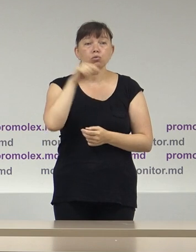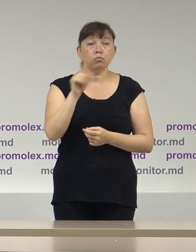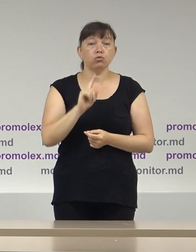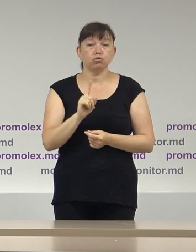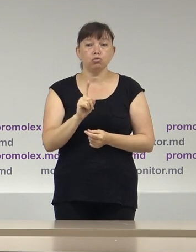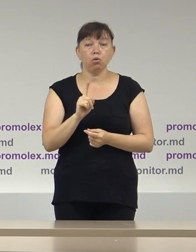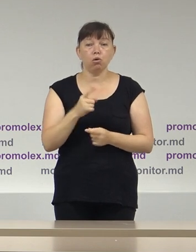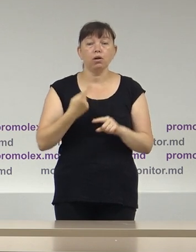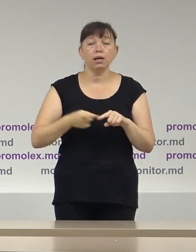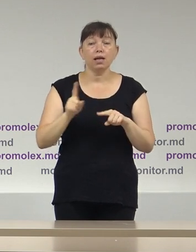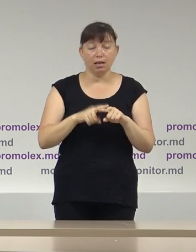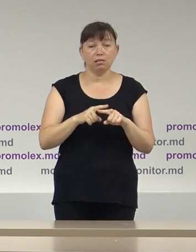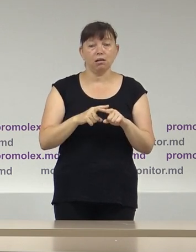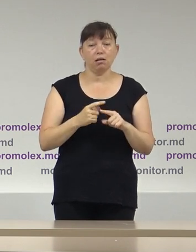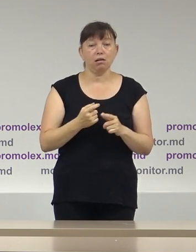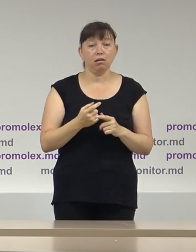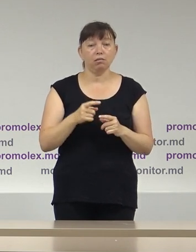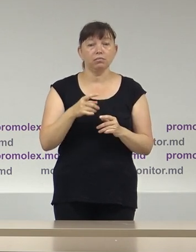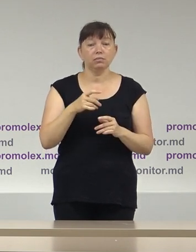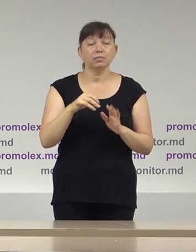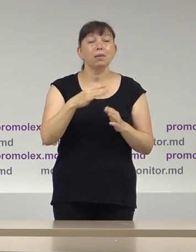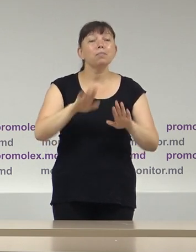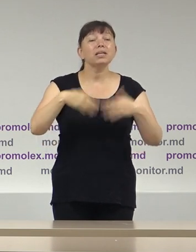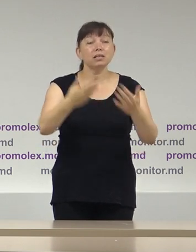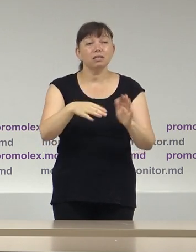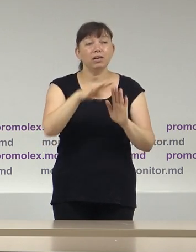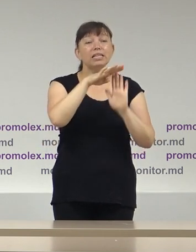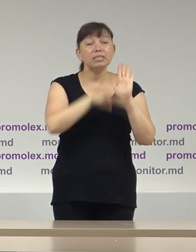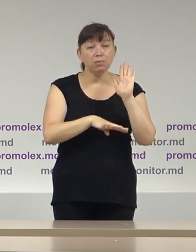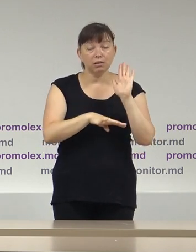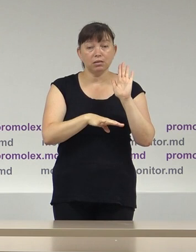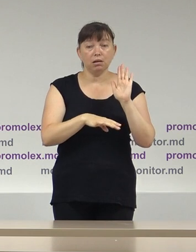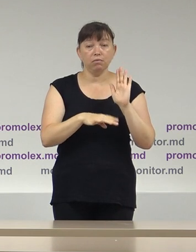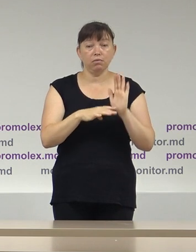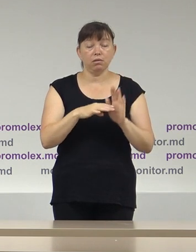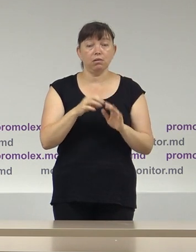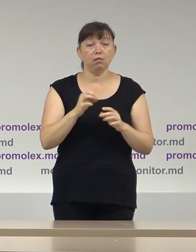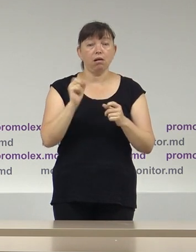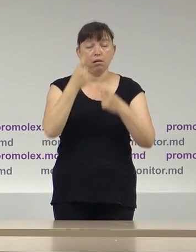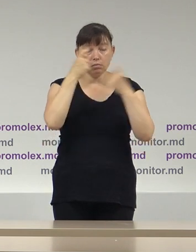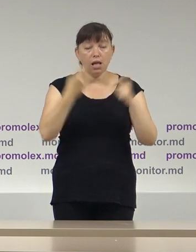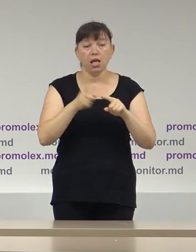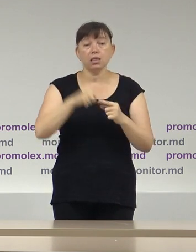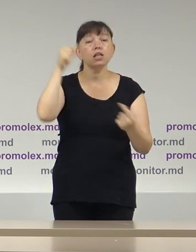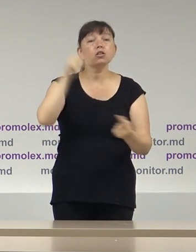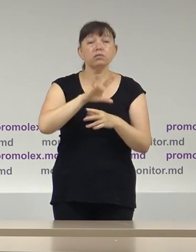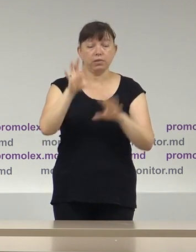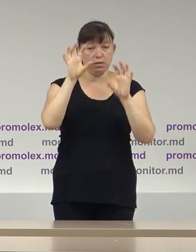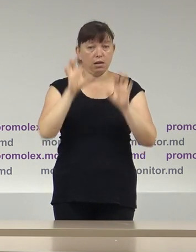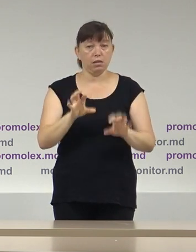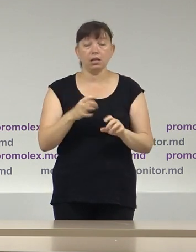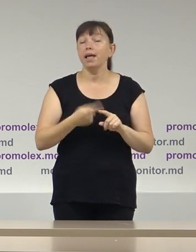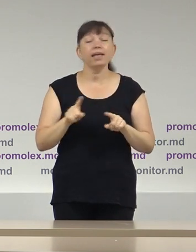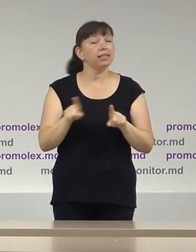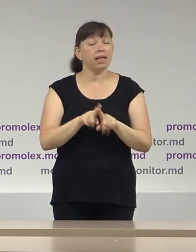că acest aspect, prezentarea listelor electorale în spațiu public care contraveni legislației nu este așa.